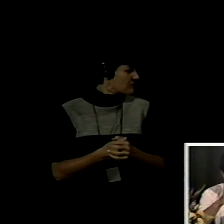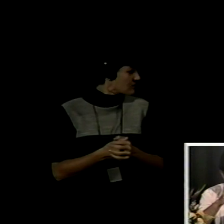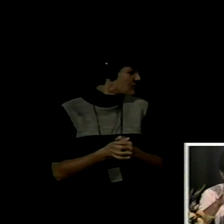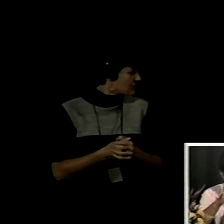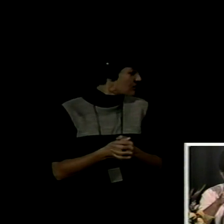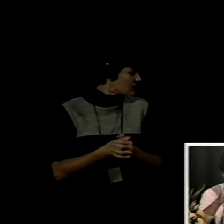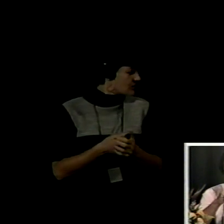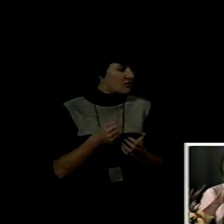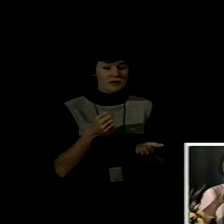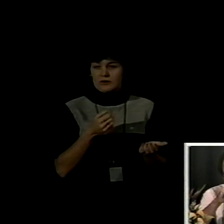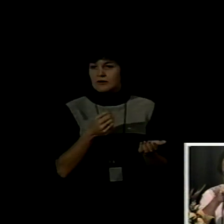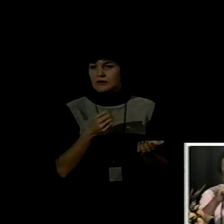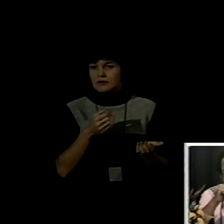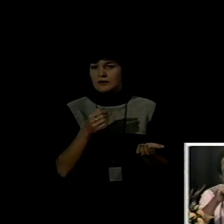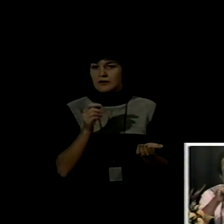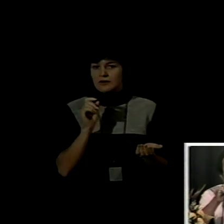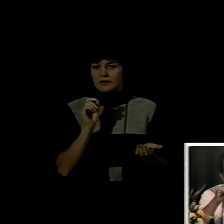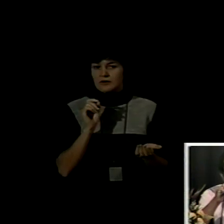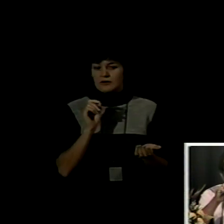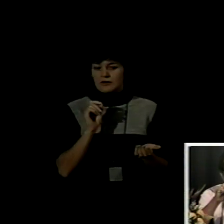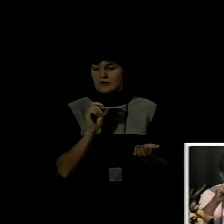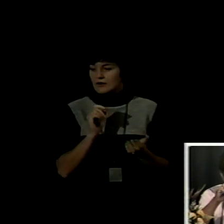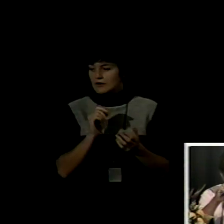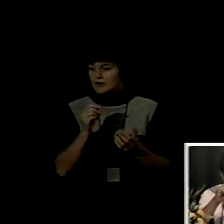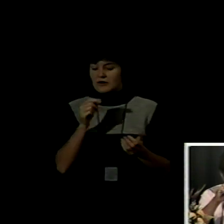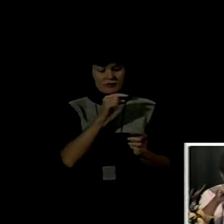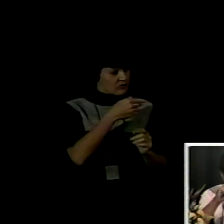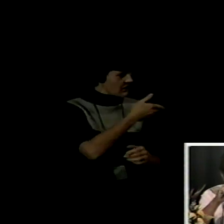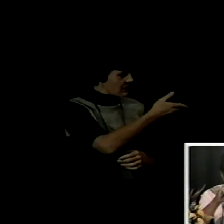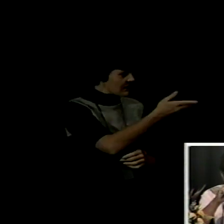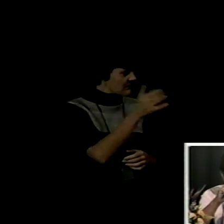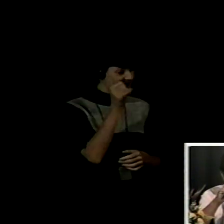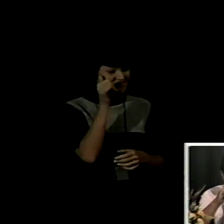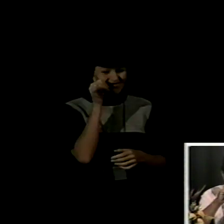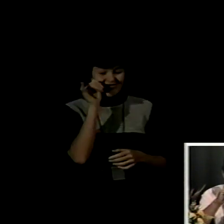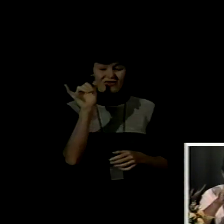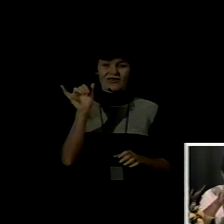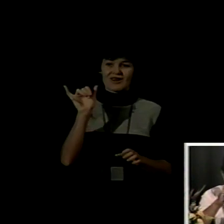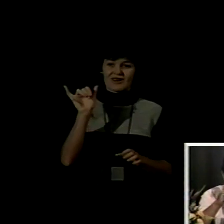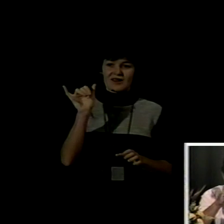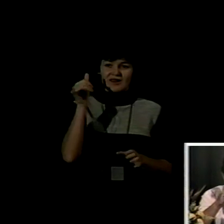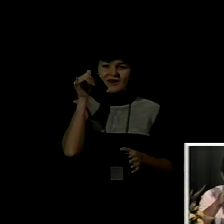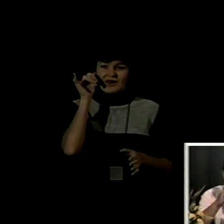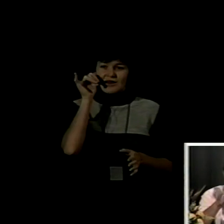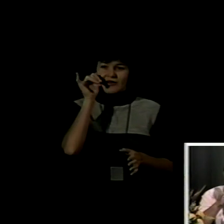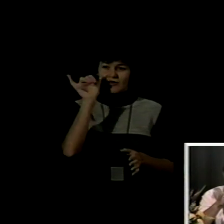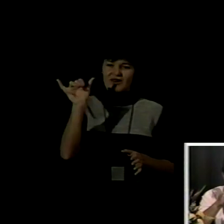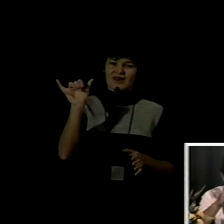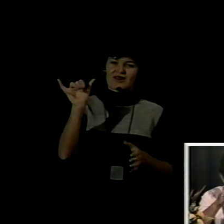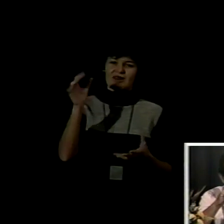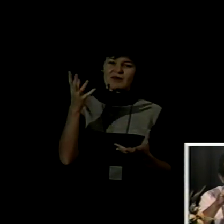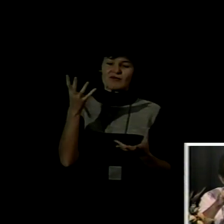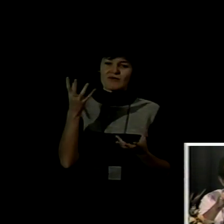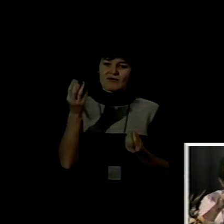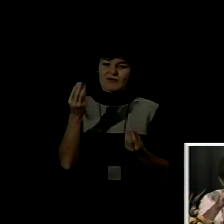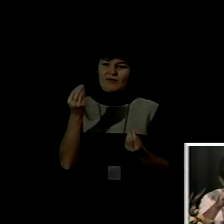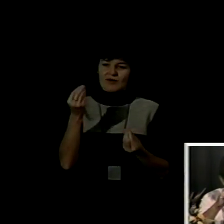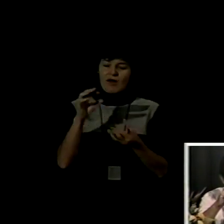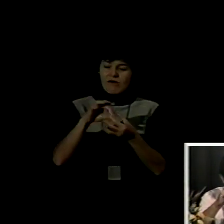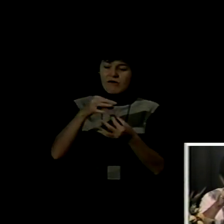que traten de evitar el relato, la narración de las experiencias en concretas, y